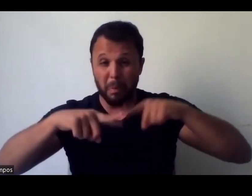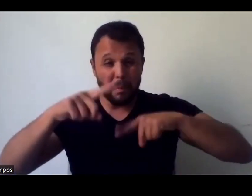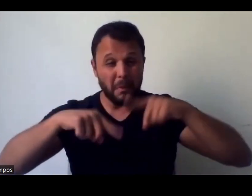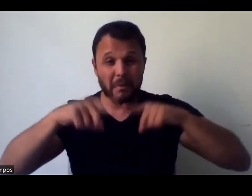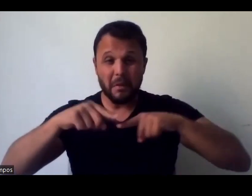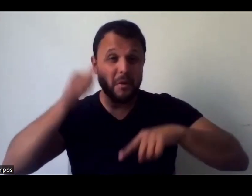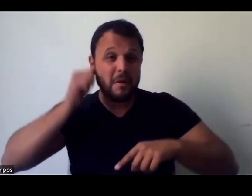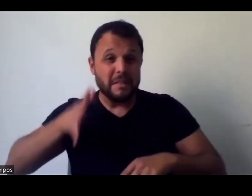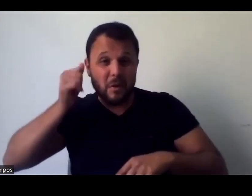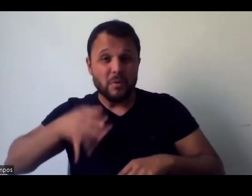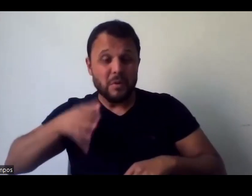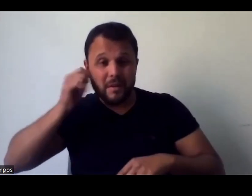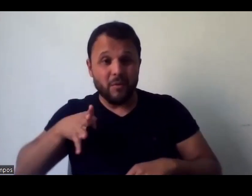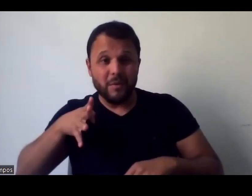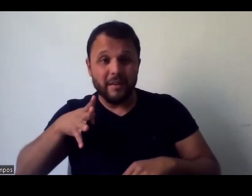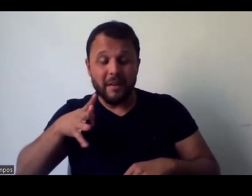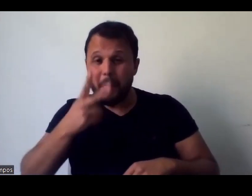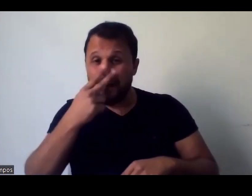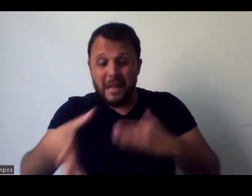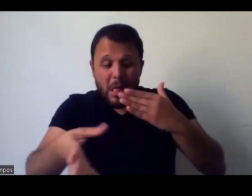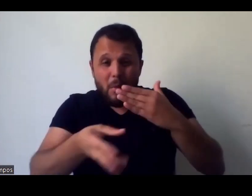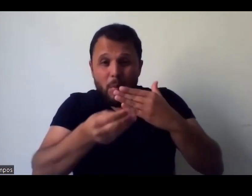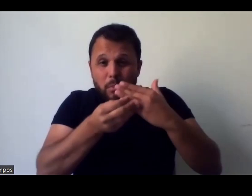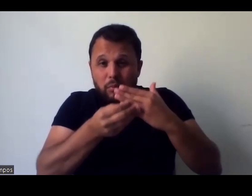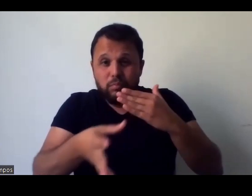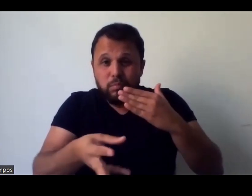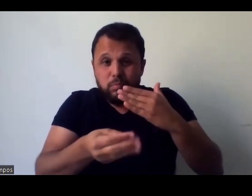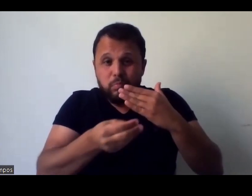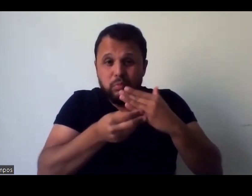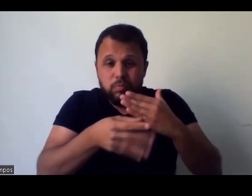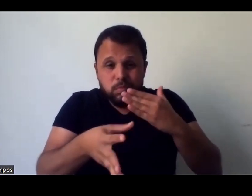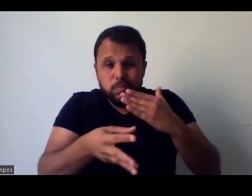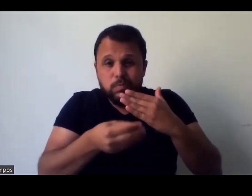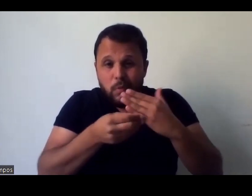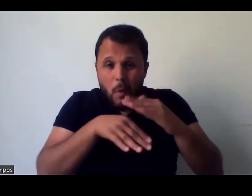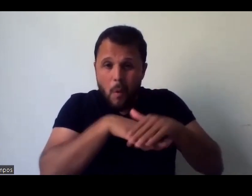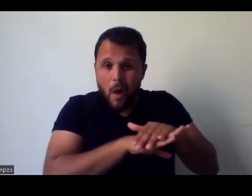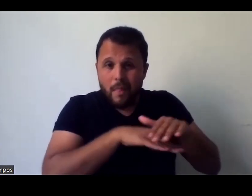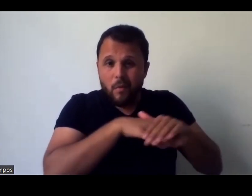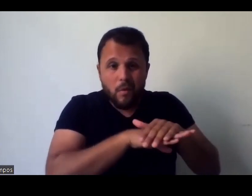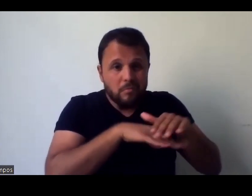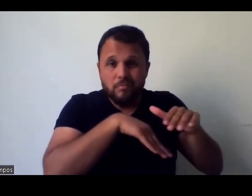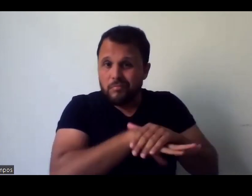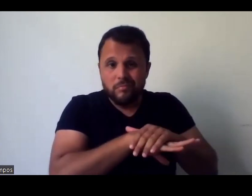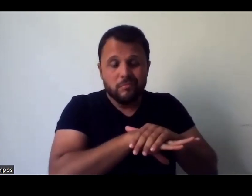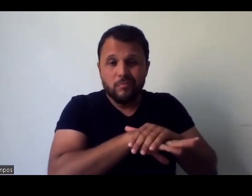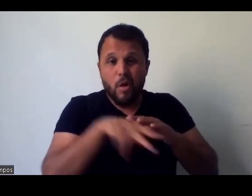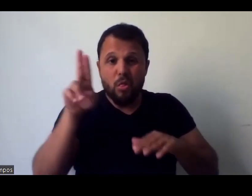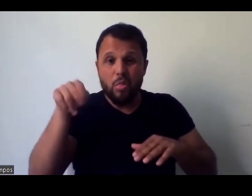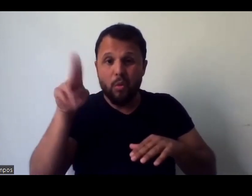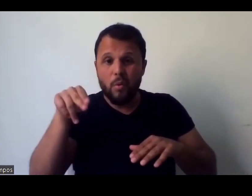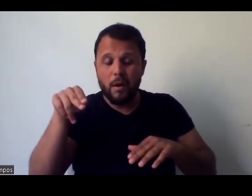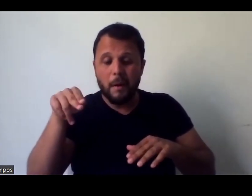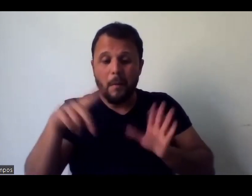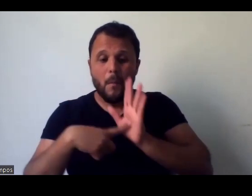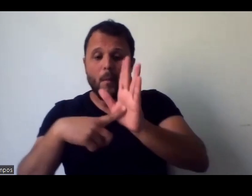e eles ficam engavetados na Cinemateca, eles estão exibidos na televisão por N razões, então, isso é uma coisa que a